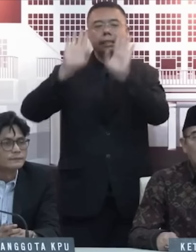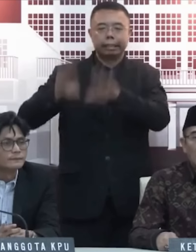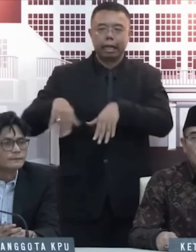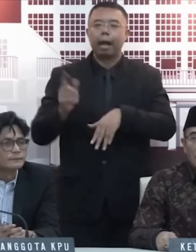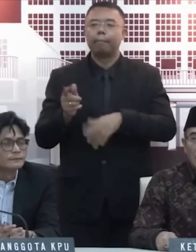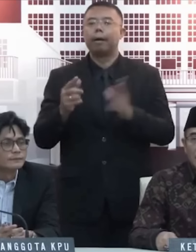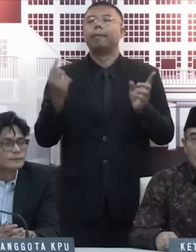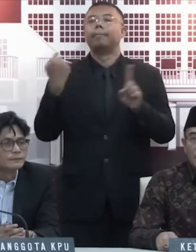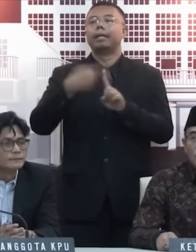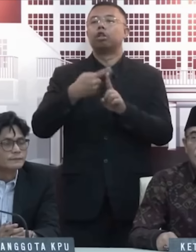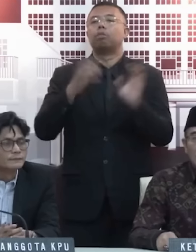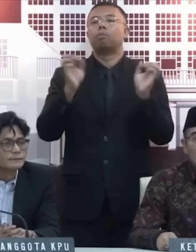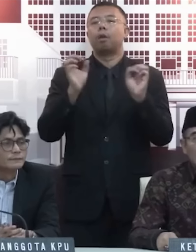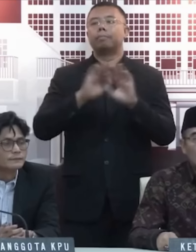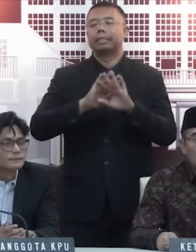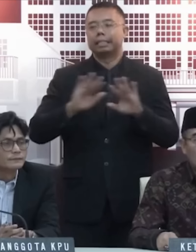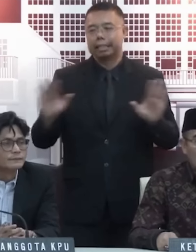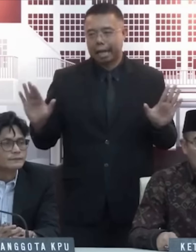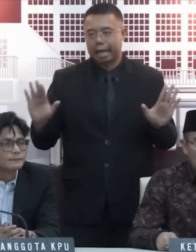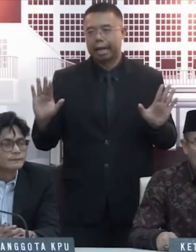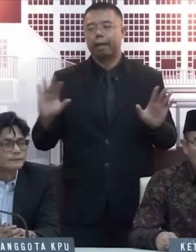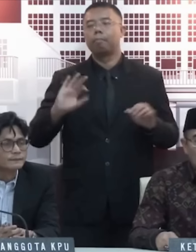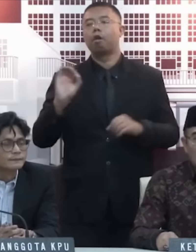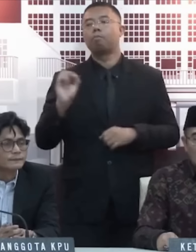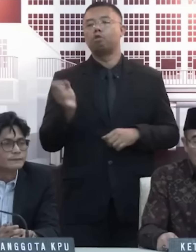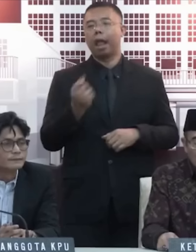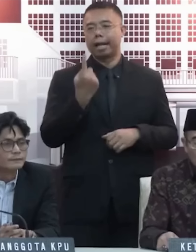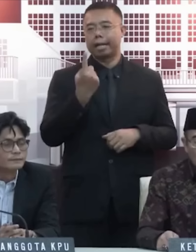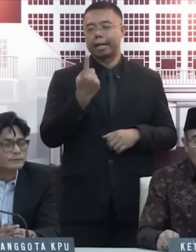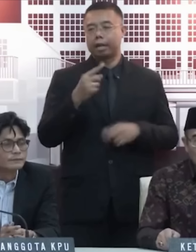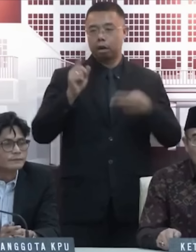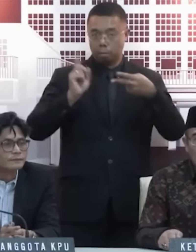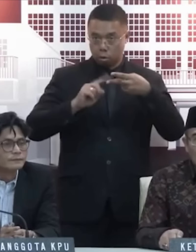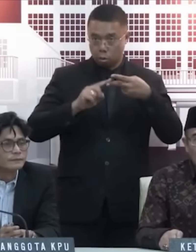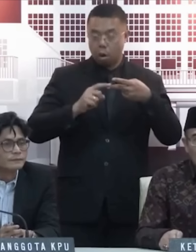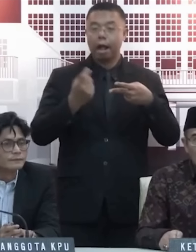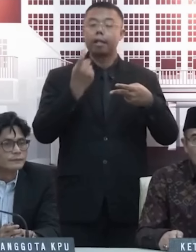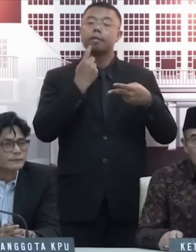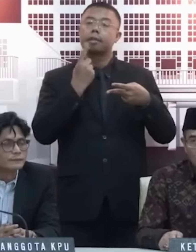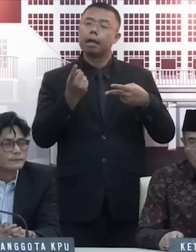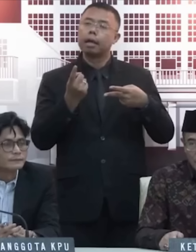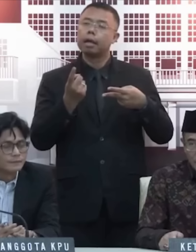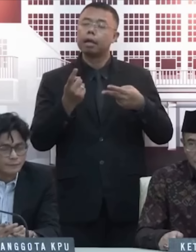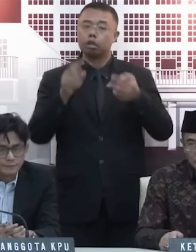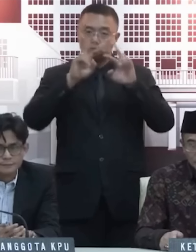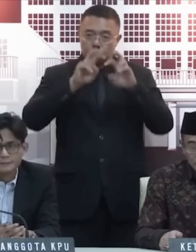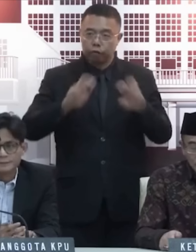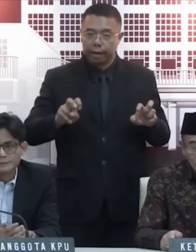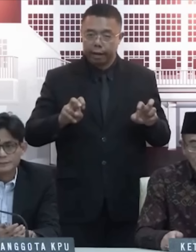karena penghitungan suaranya belum dimulai. Yang kedua soal survei.